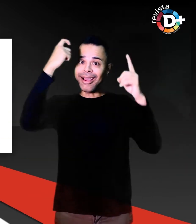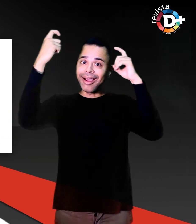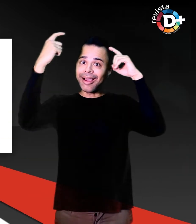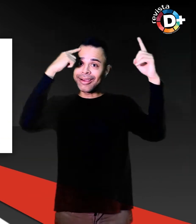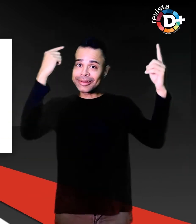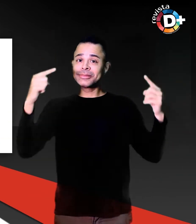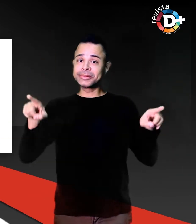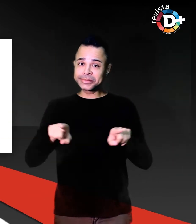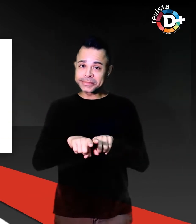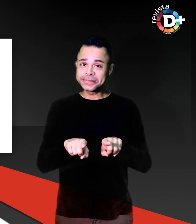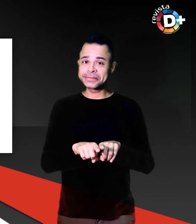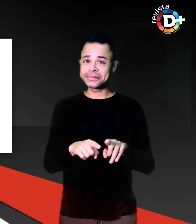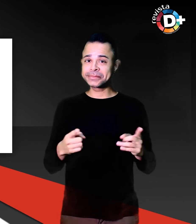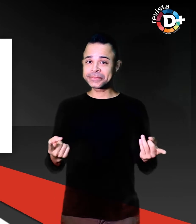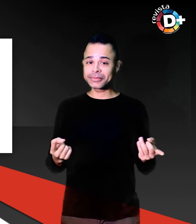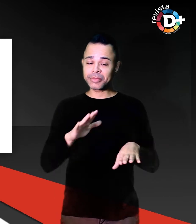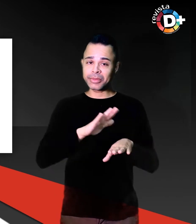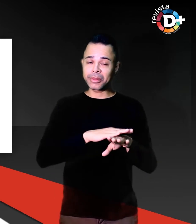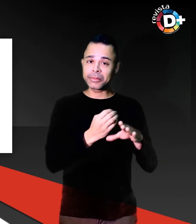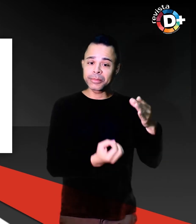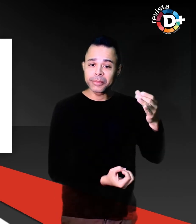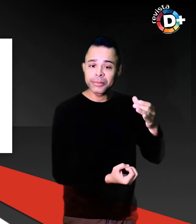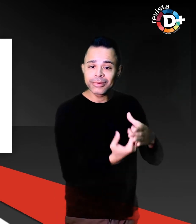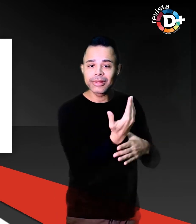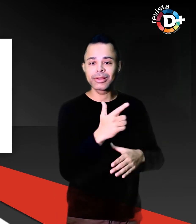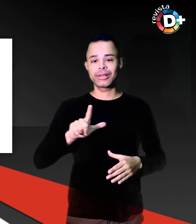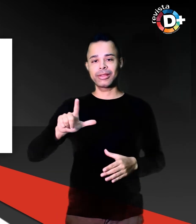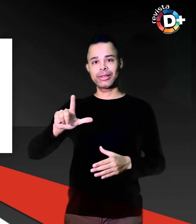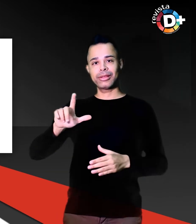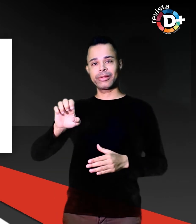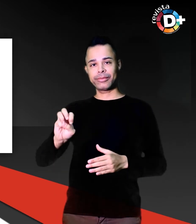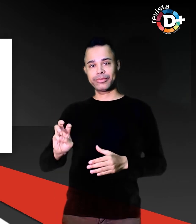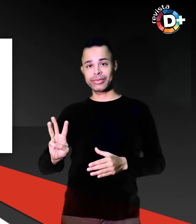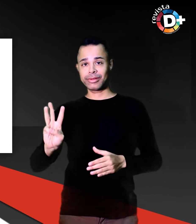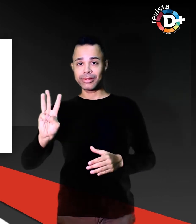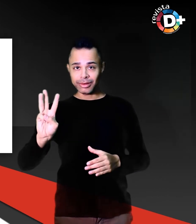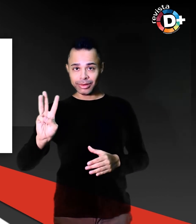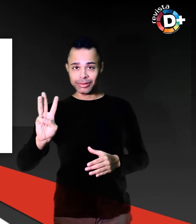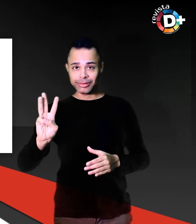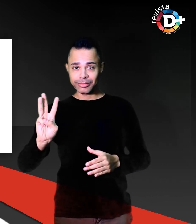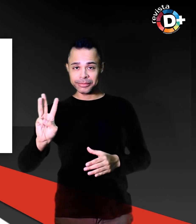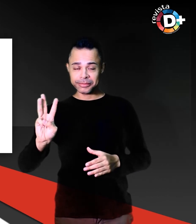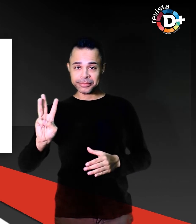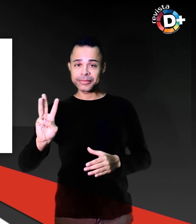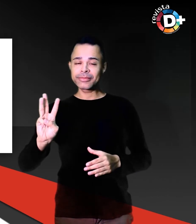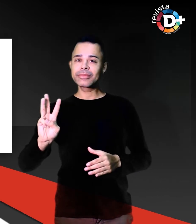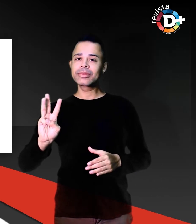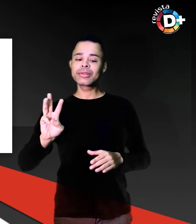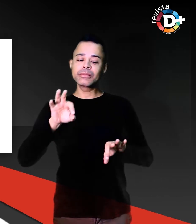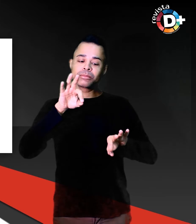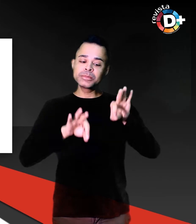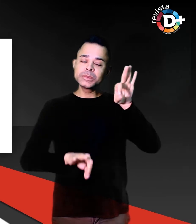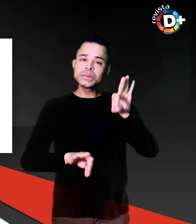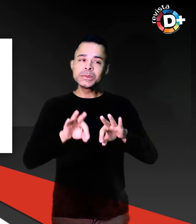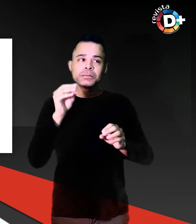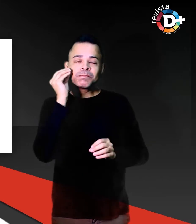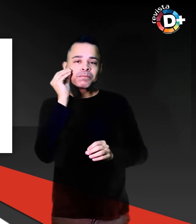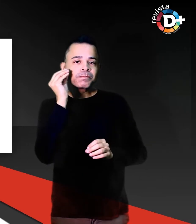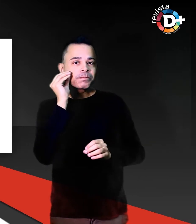Idealizado pela Liulara TBWA, o projeto experimental utilizado pela Fundação